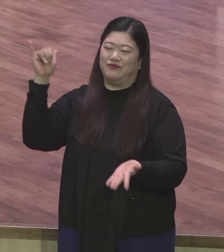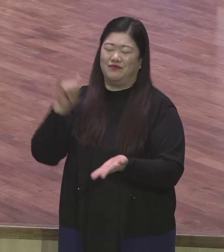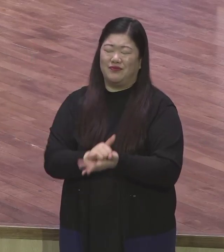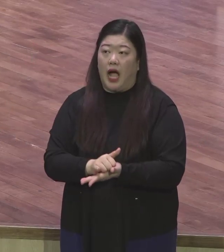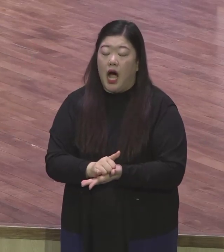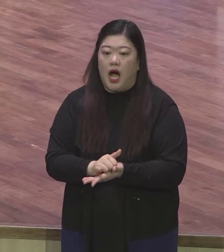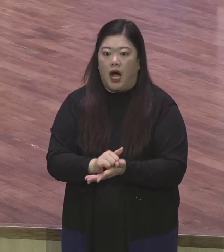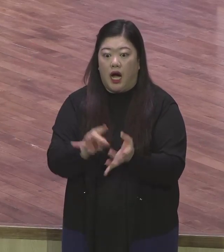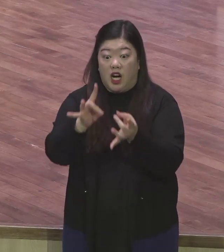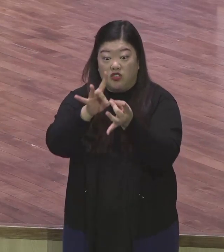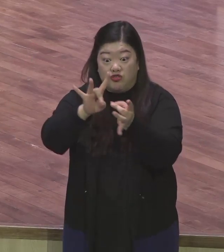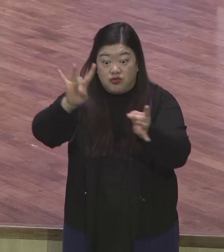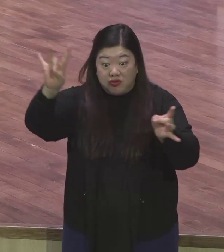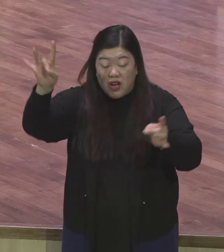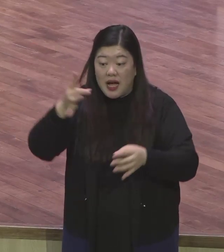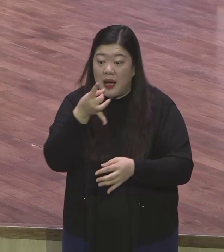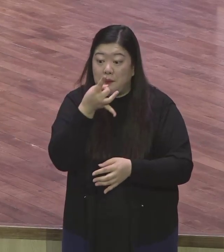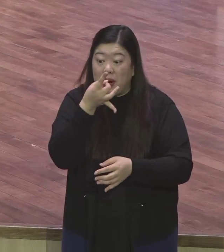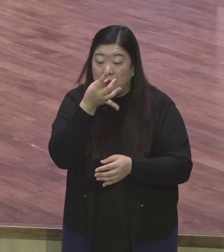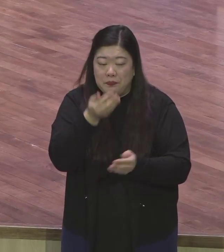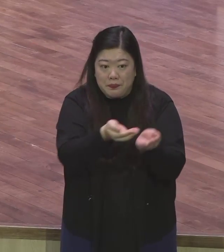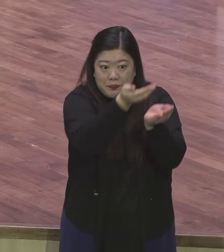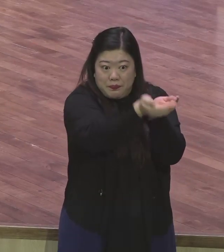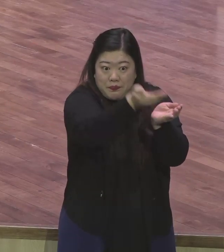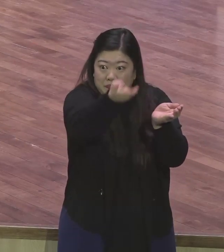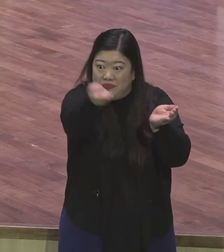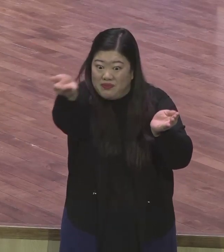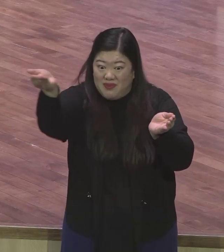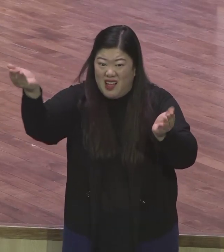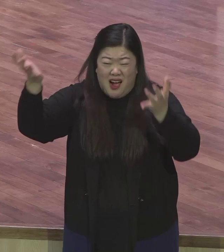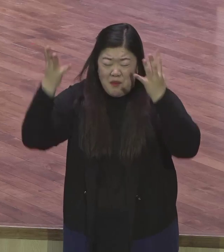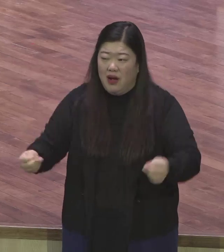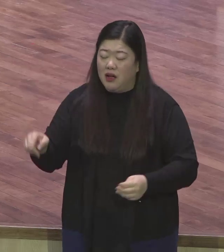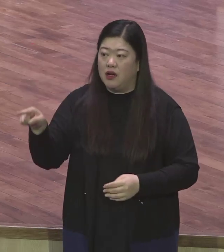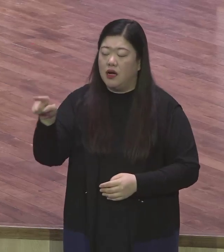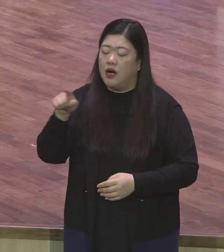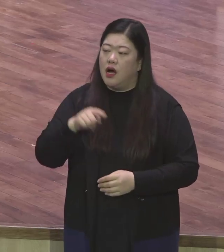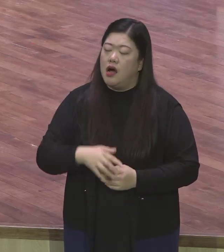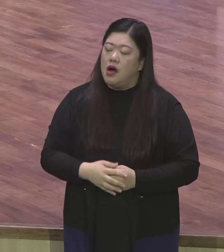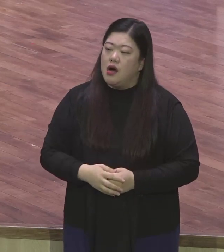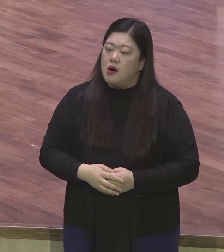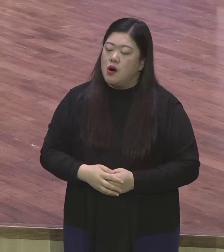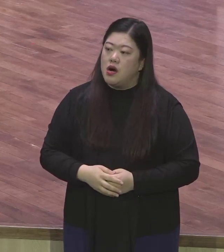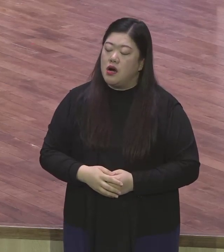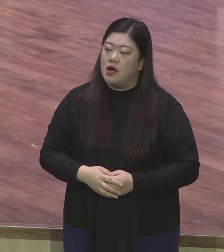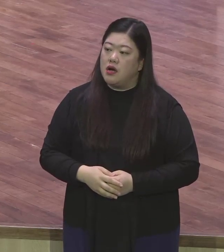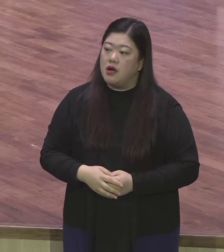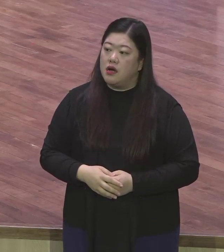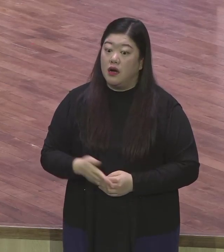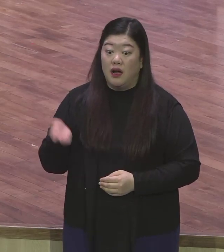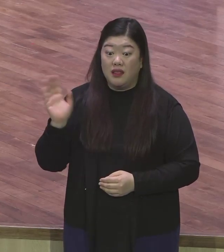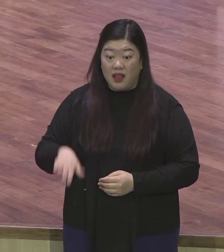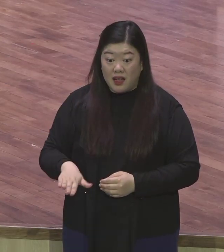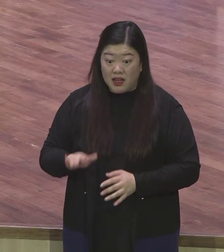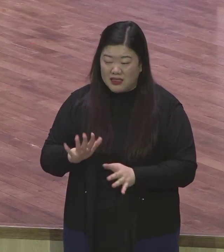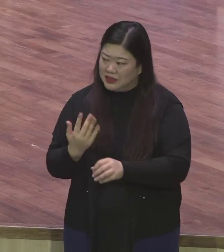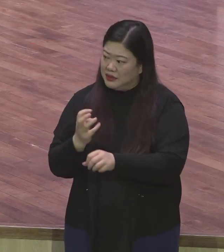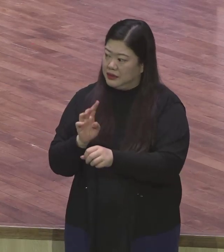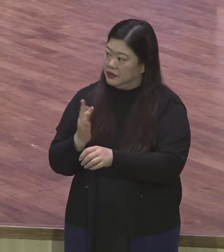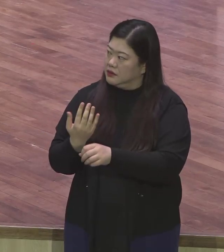선교사는 가서 신학교 세웠었죠 그래서 알태여서 지금 예배드리는 거예요 신학교를 세우고 신학생이 있다니까